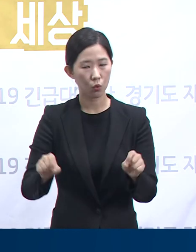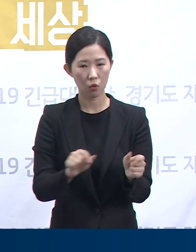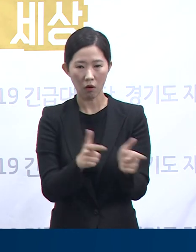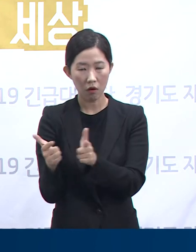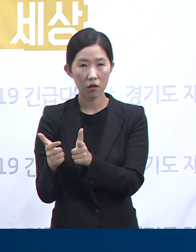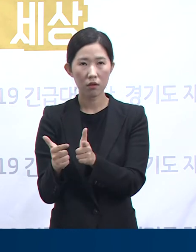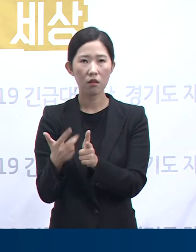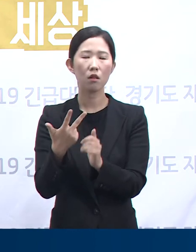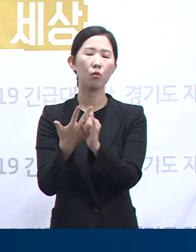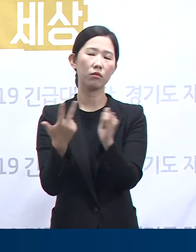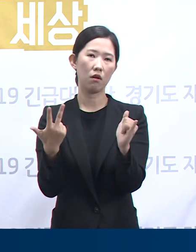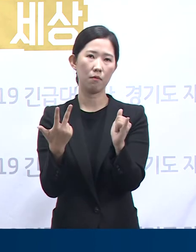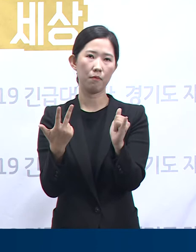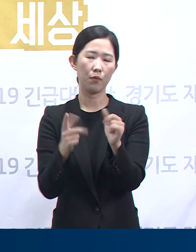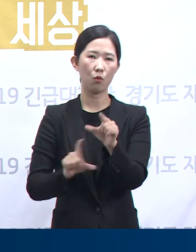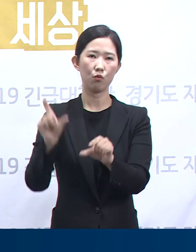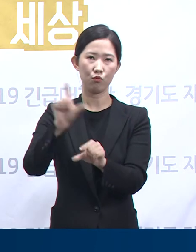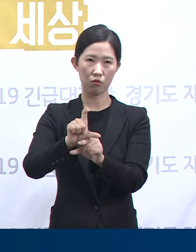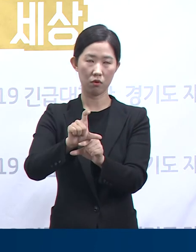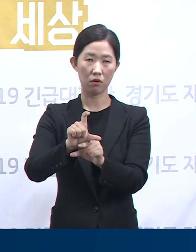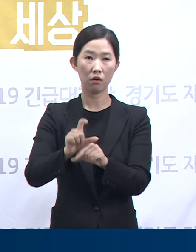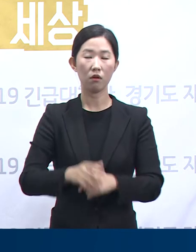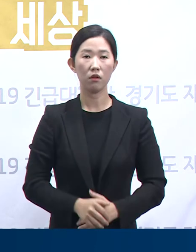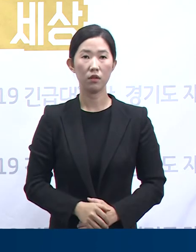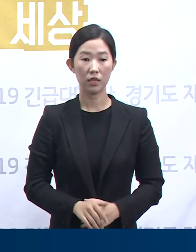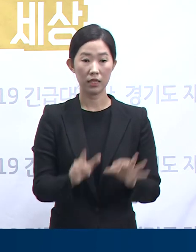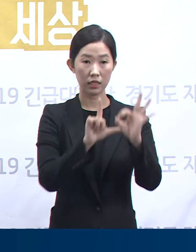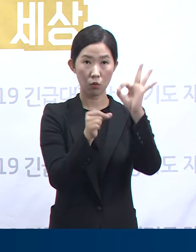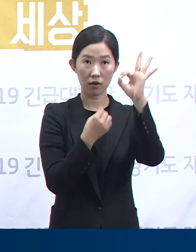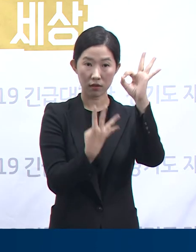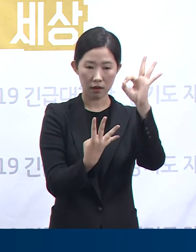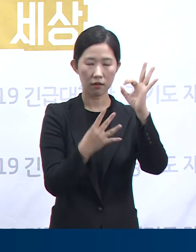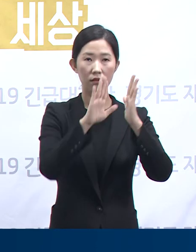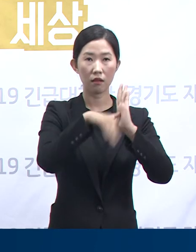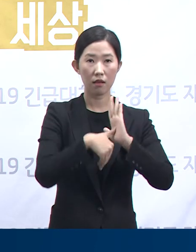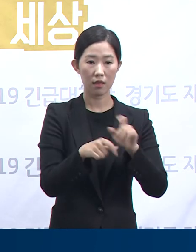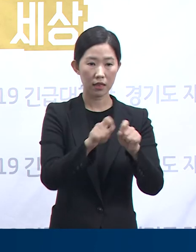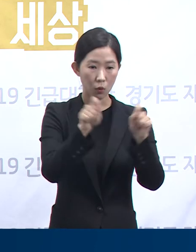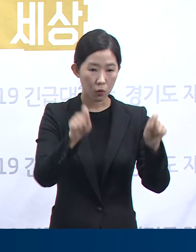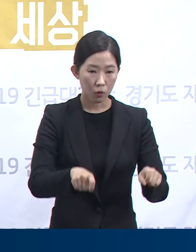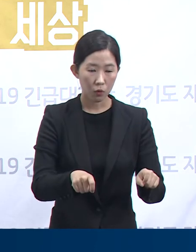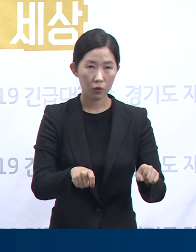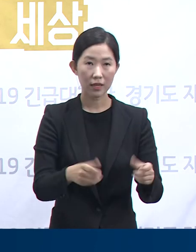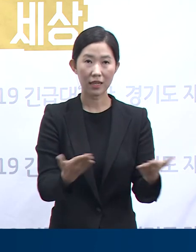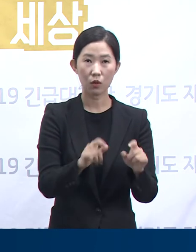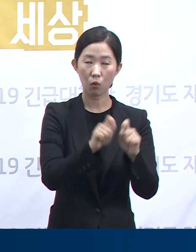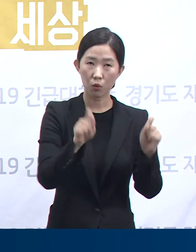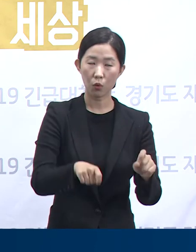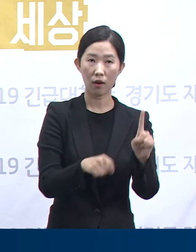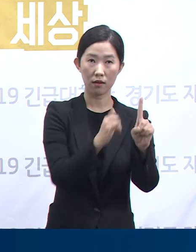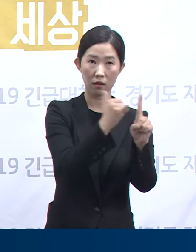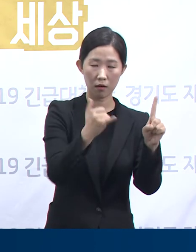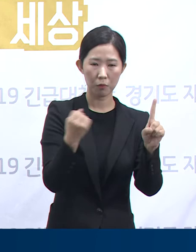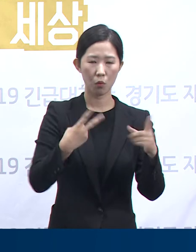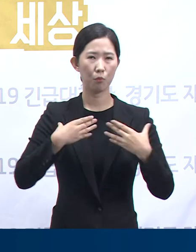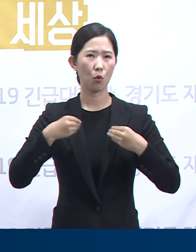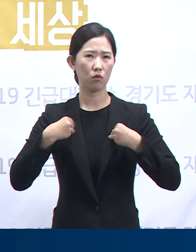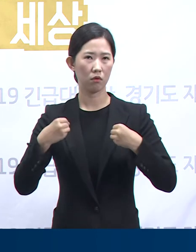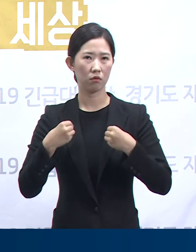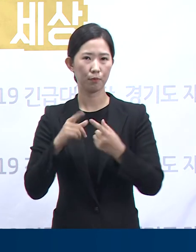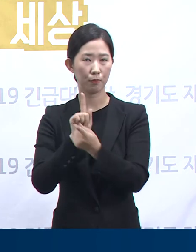현재까지 추가 확진되었고, 10월 4일에는 직장 동료 1명과 목욕탕 접촉자 2명 등